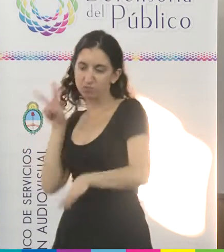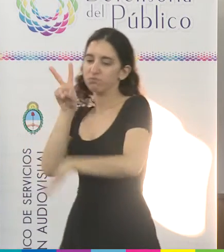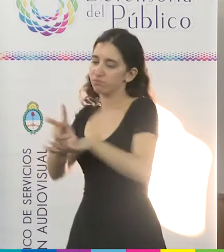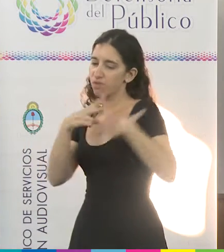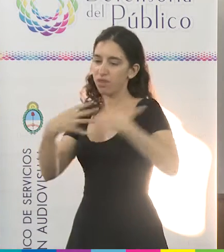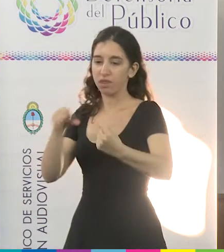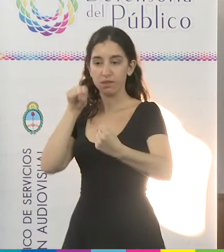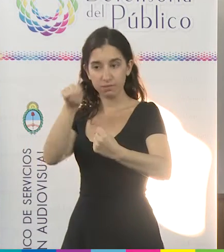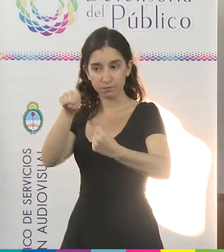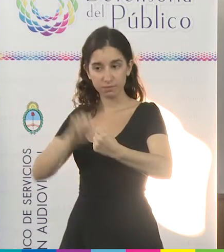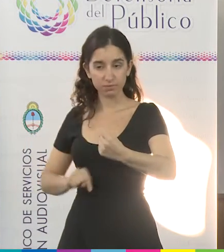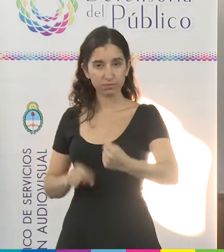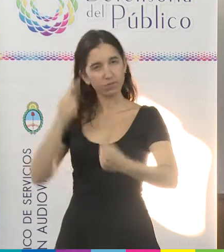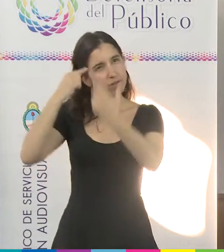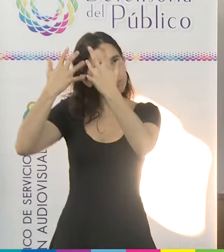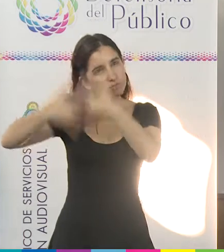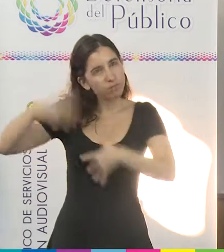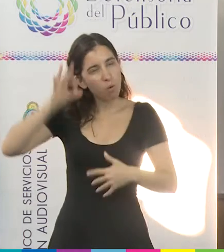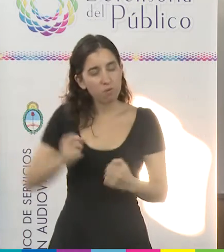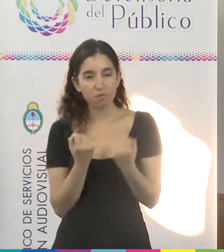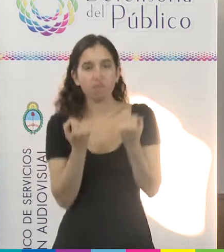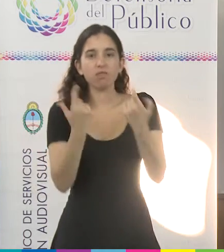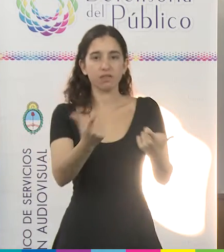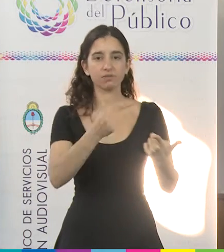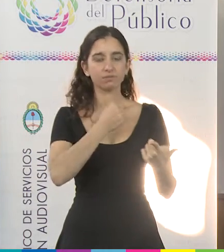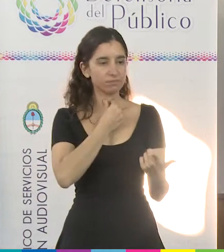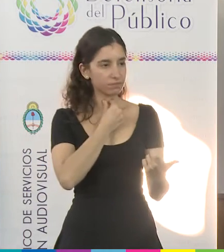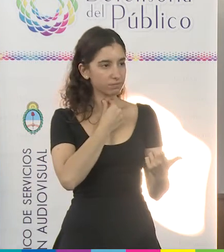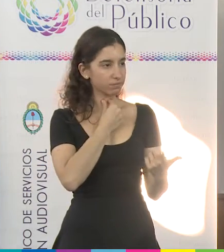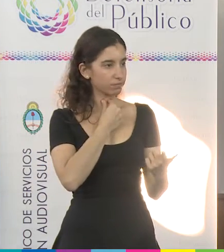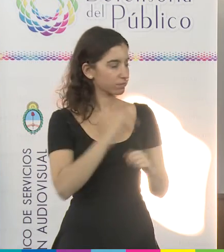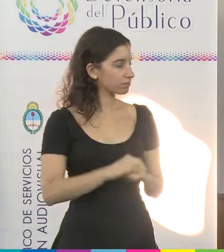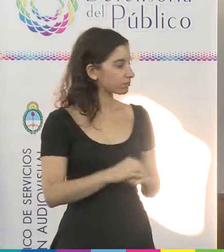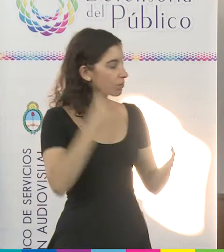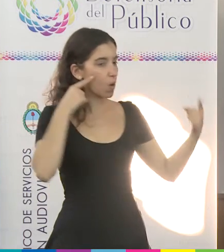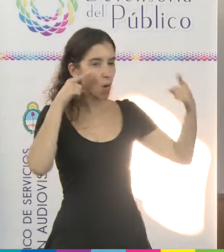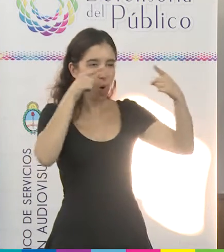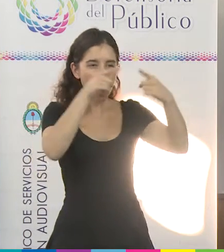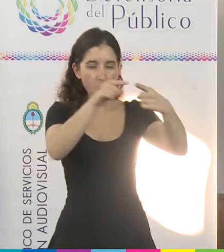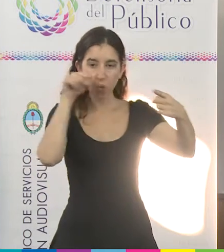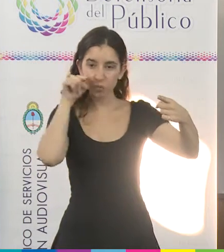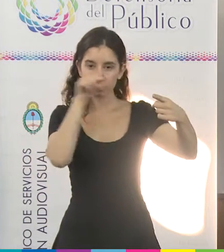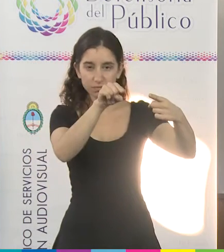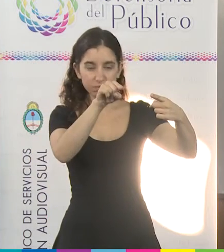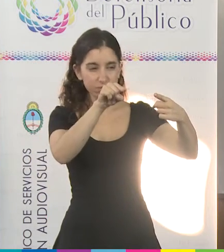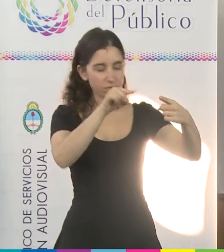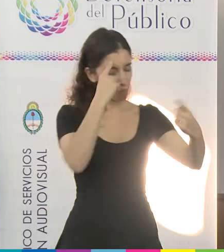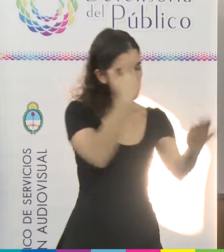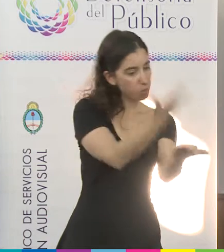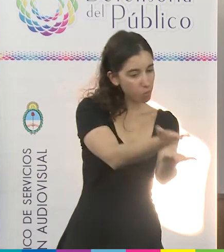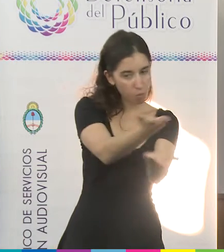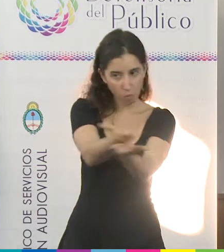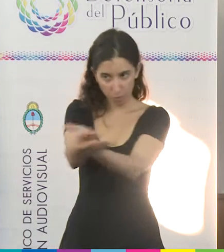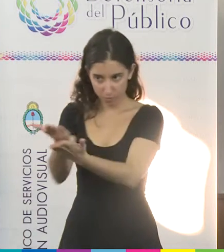aportar también nuestra reflexión. Con este objetivo, es que nuestras propuestas contemplan,